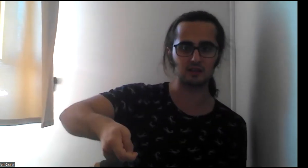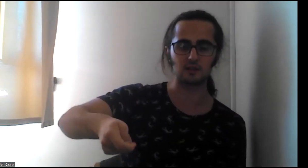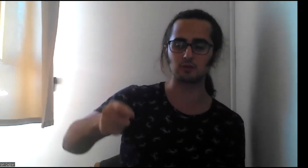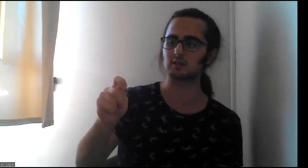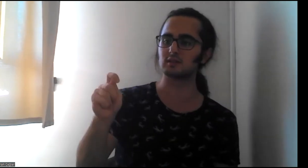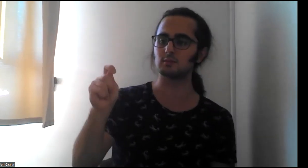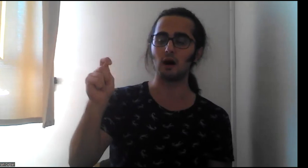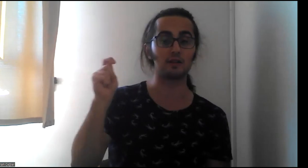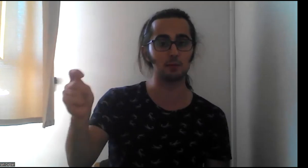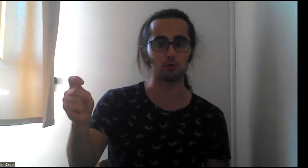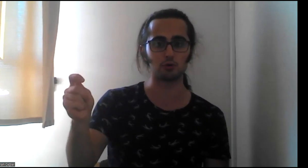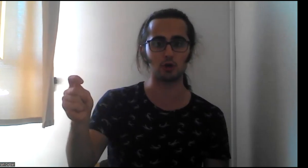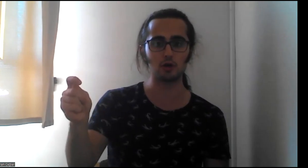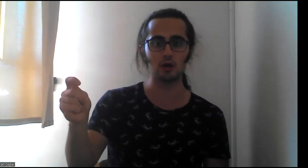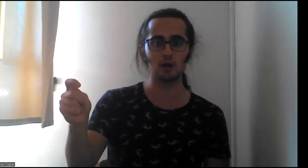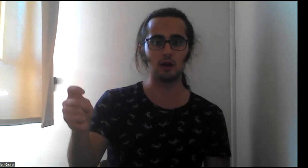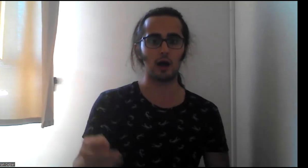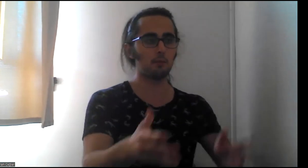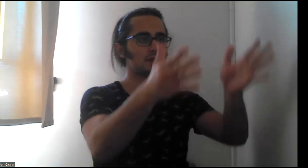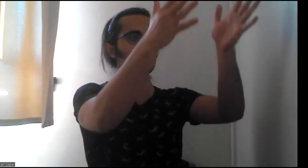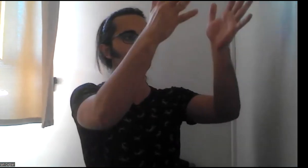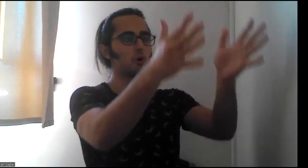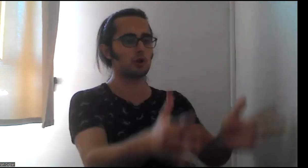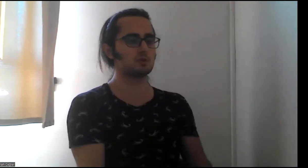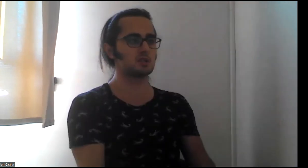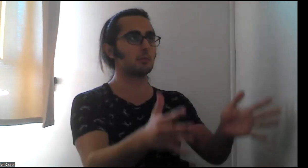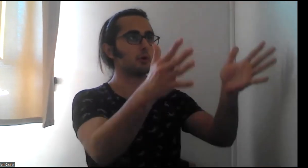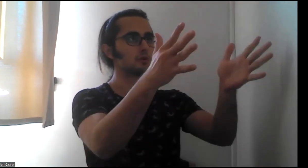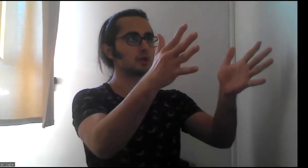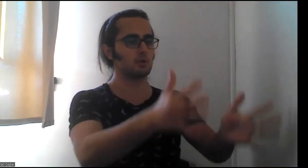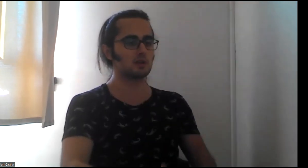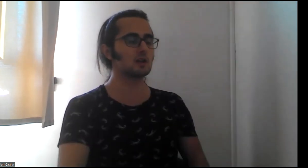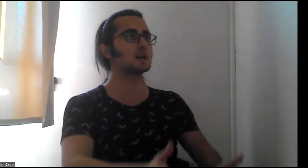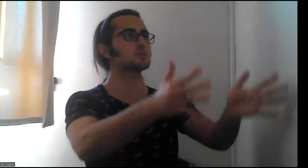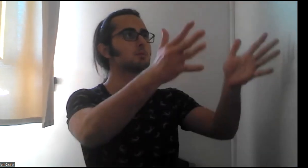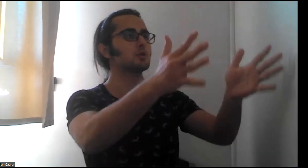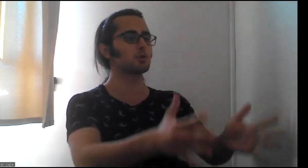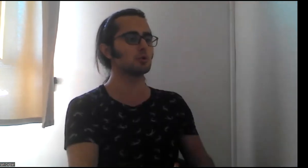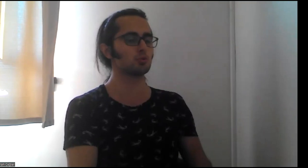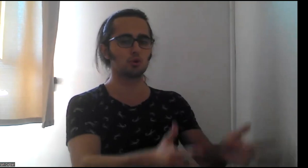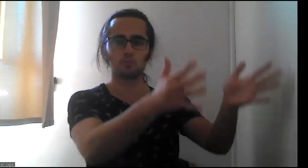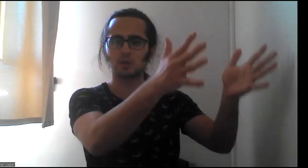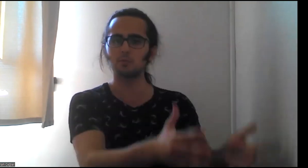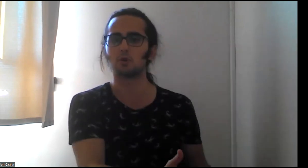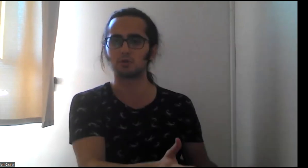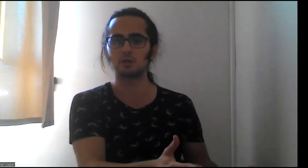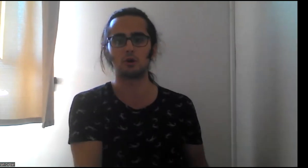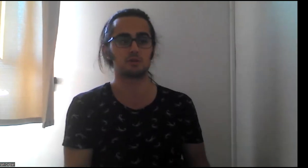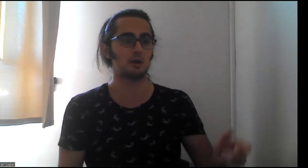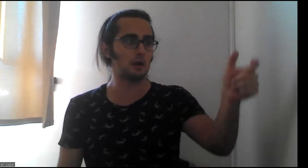de deniyor sanırım. Adam oluyor. Ama birden böyle bir şey yapıyor. Hani böyle direkt karşımda biri duruyormuş gibi mi gösteriyor? Mesela,